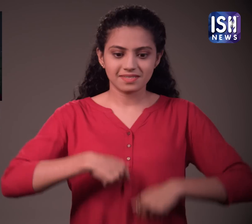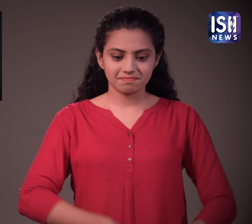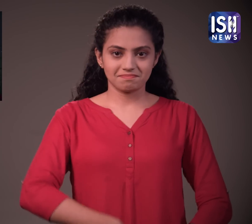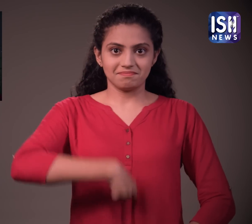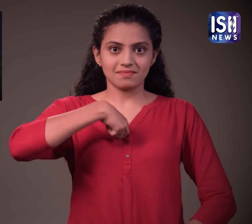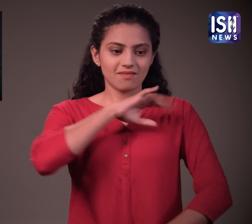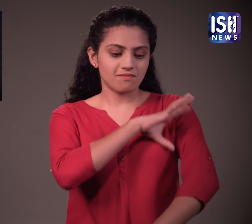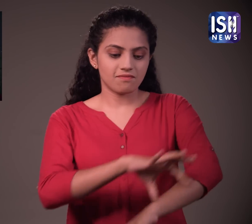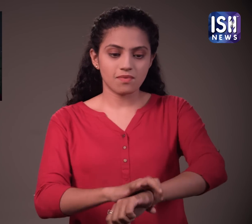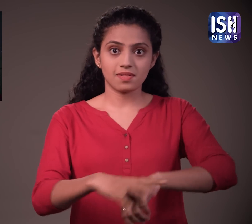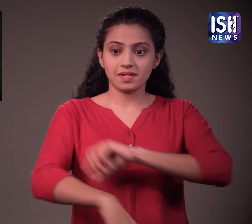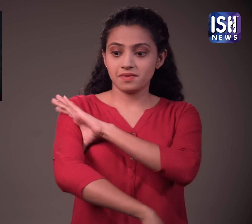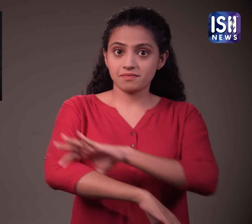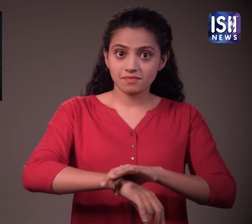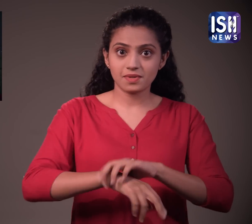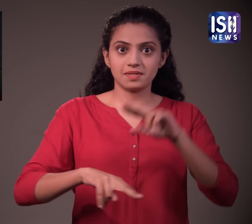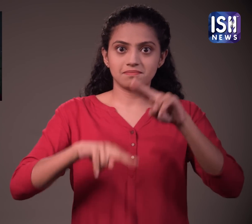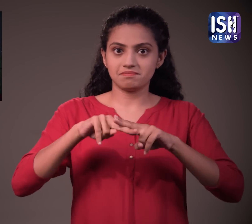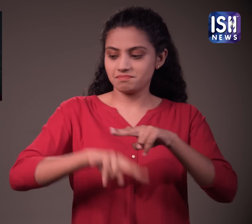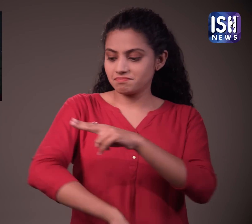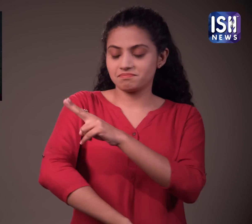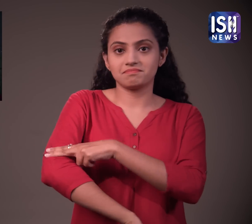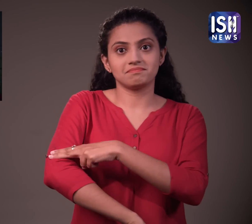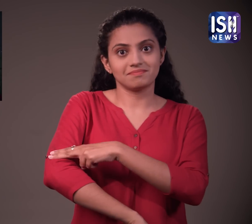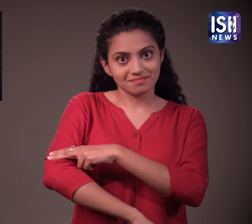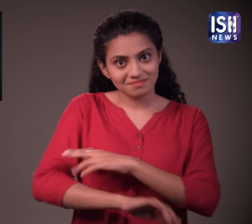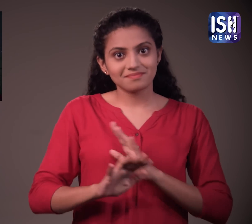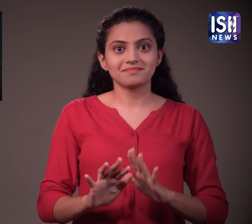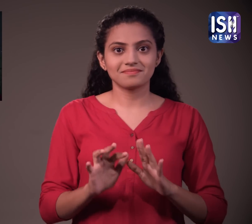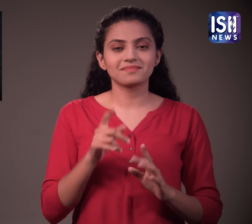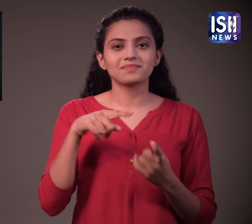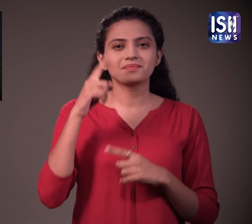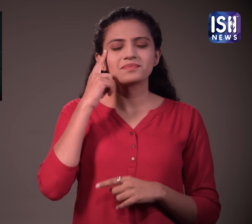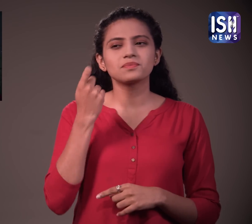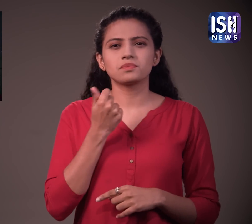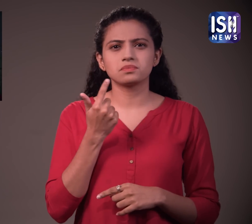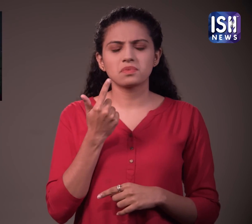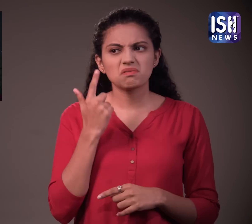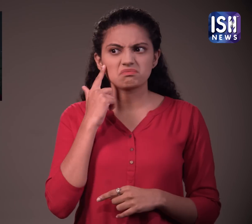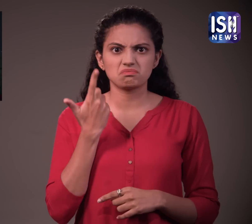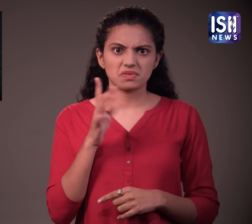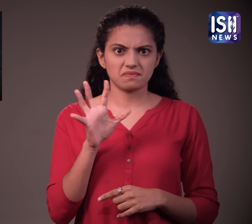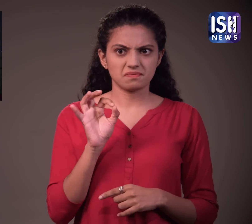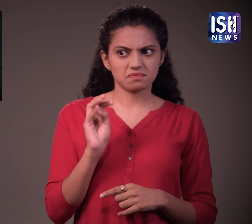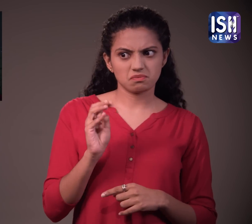कीमत कुछ 50,000 रुपए होगी।